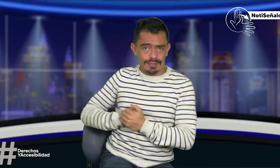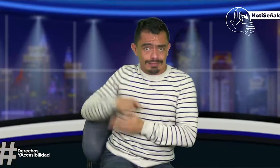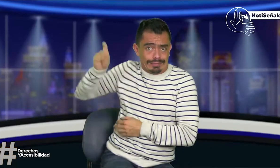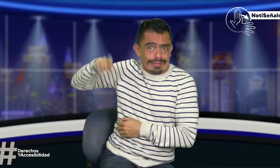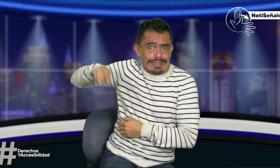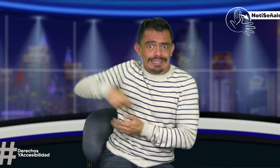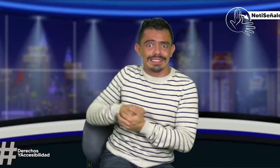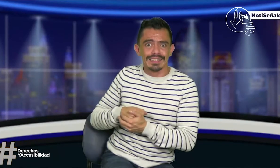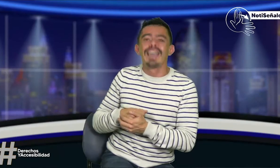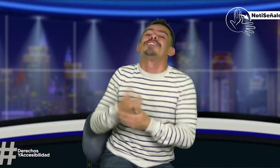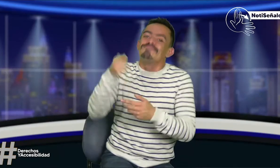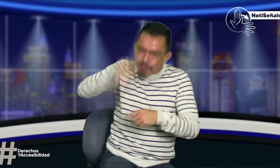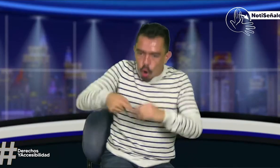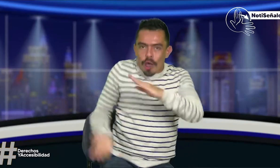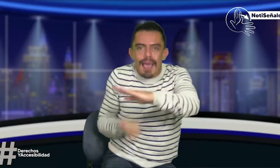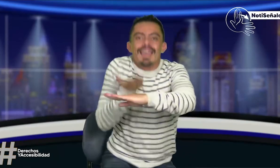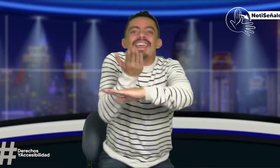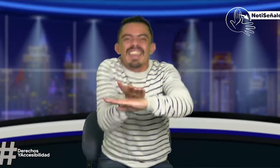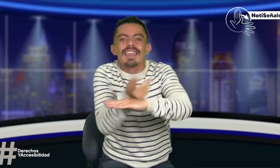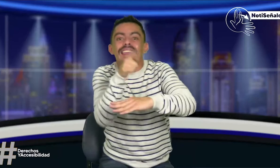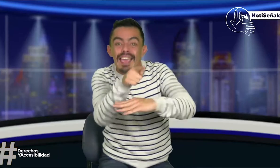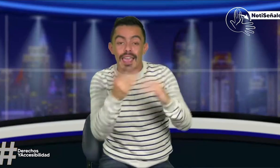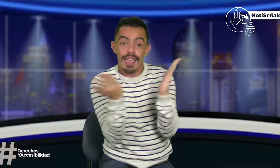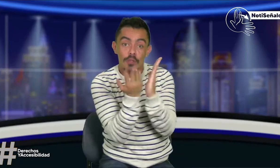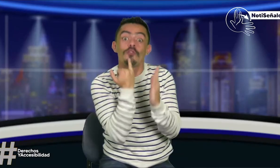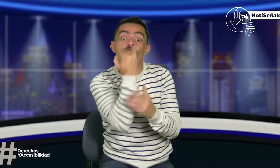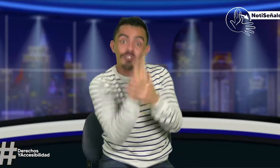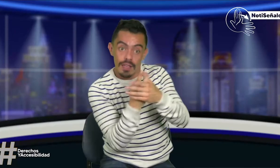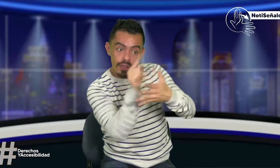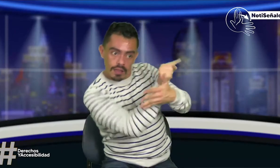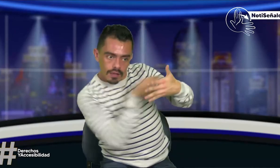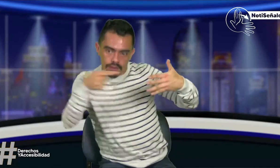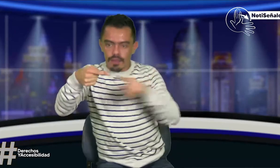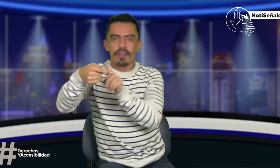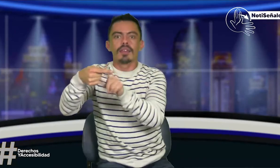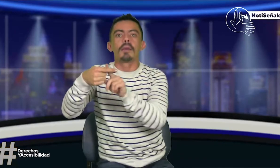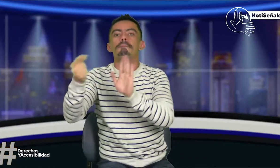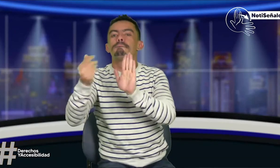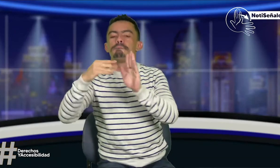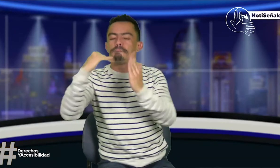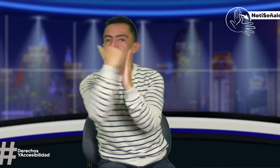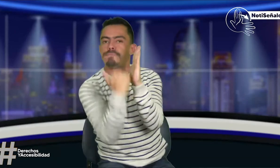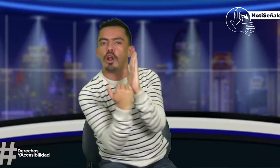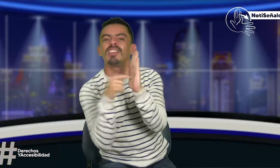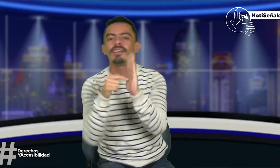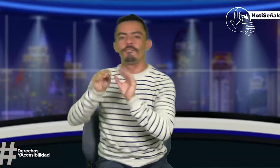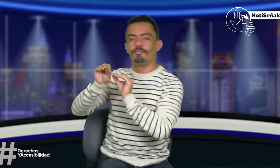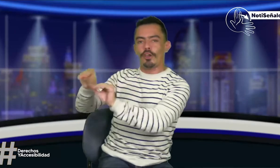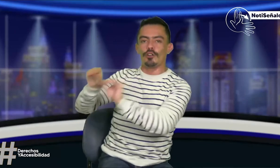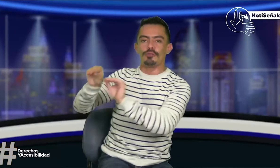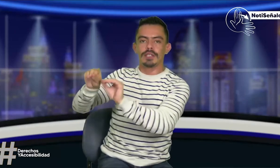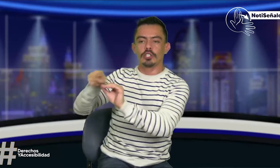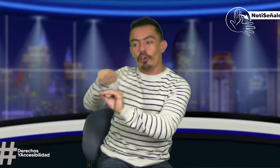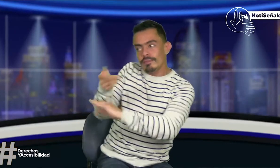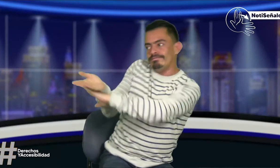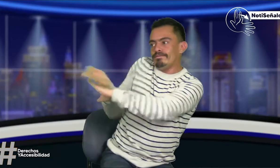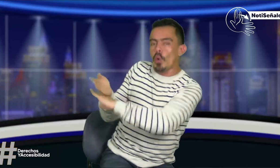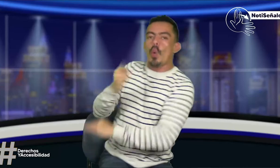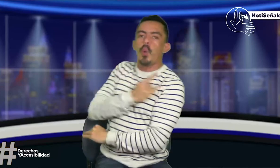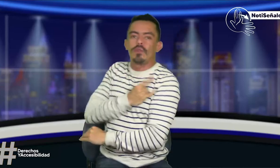formación hacia los intérpretes es importante, también como dice el Mario. Entonces, el tema del bilingüismo es súper importante y que tiene que ver en